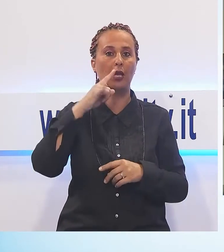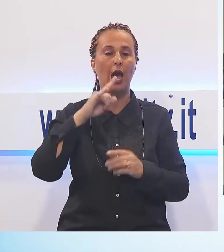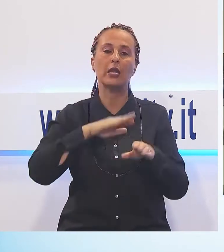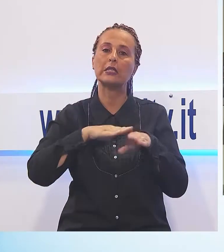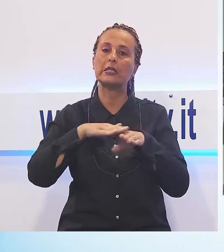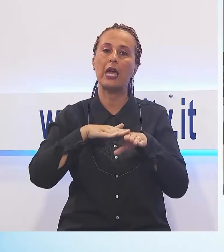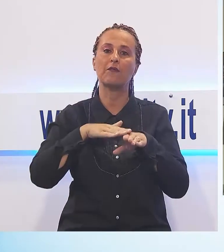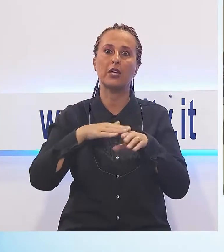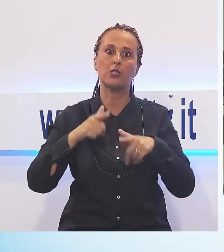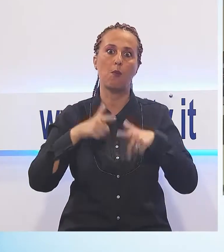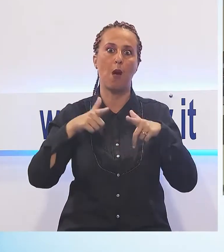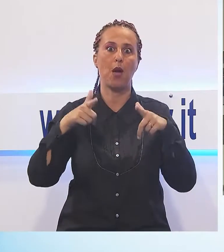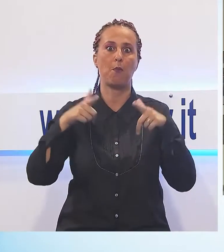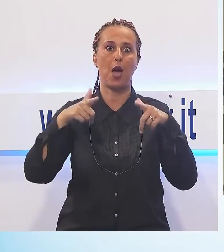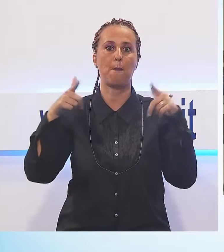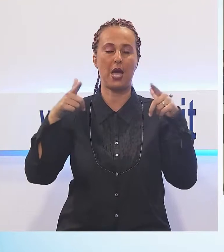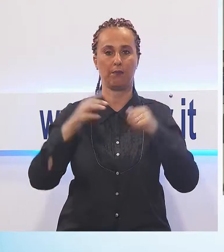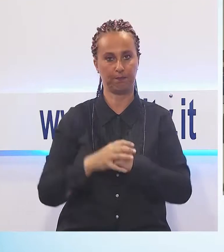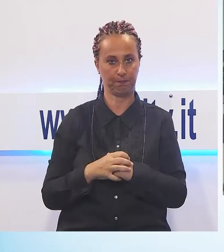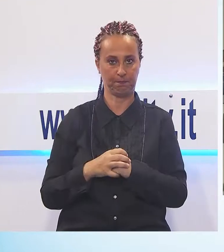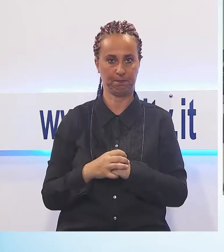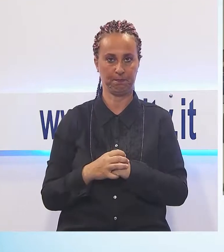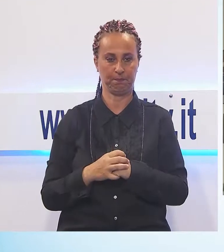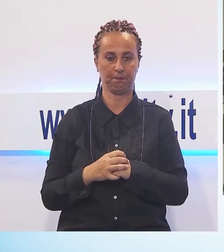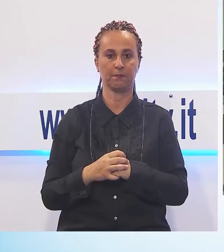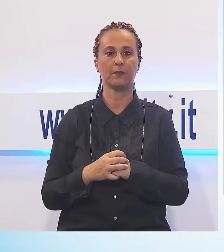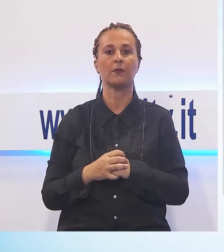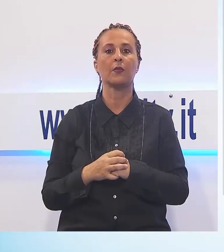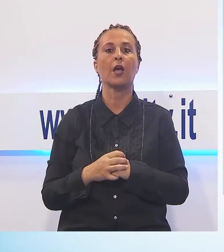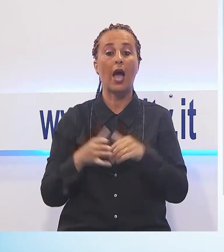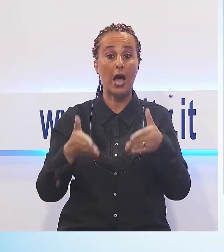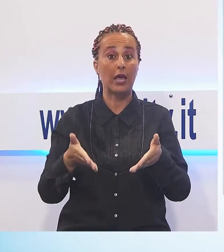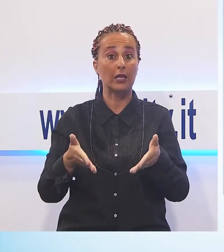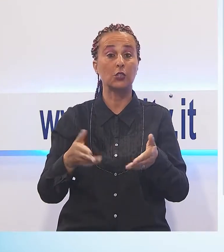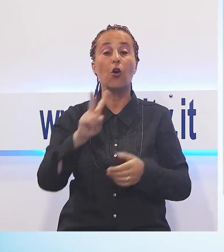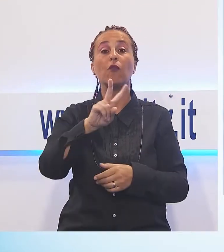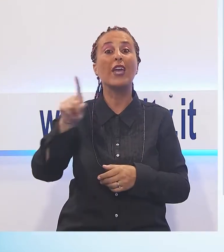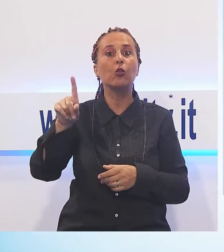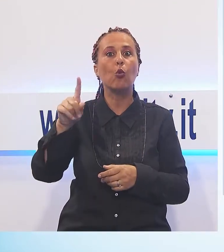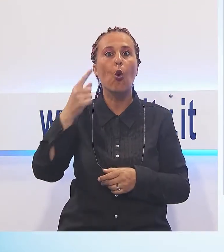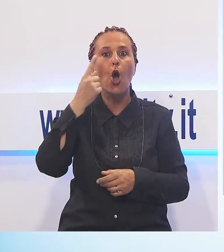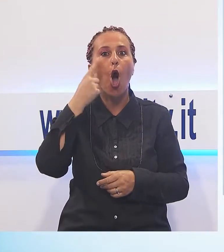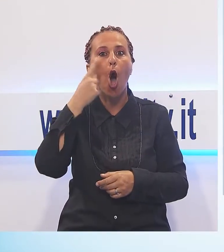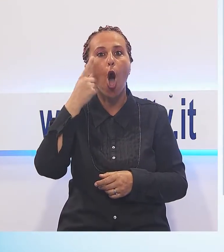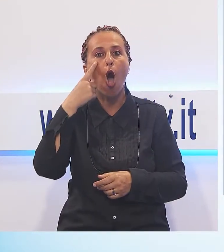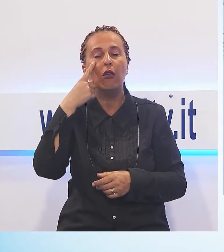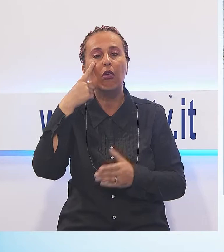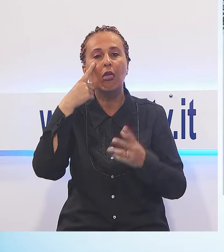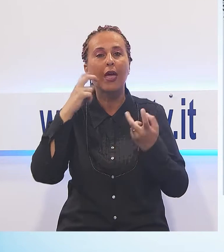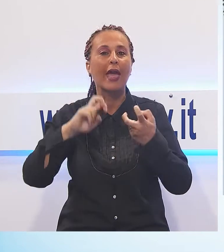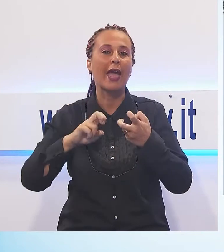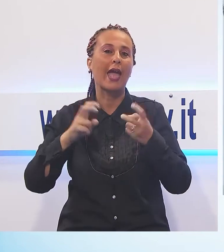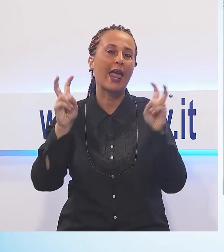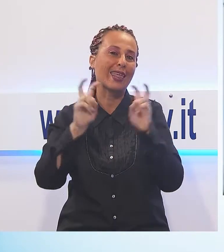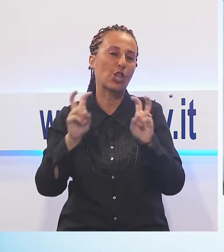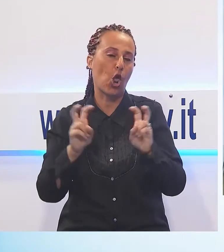Si potenza ulteriormente il circuito di video sorveglianza a Porcari. Adesso sono 21 gli occhi elettronici che vigilano su tutto il Comune,